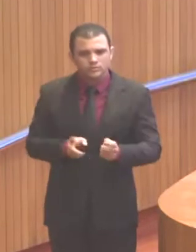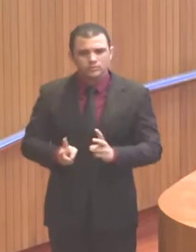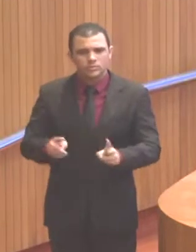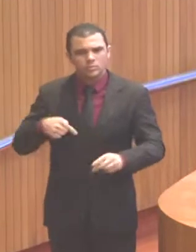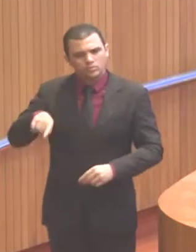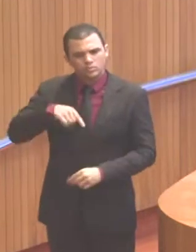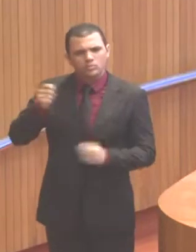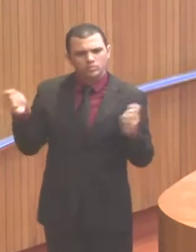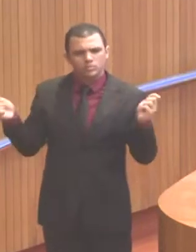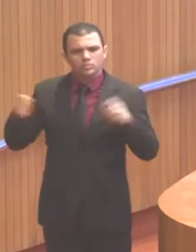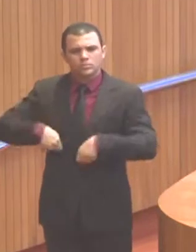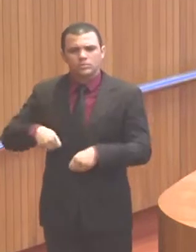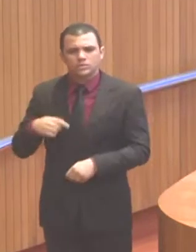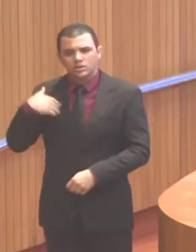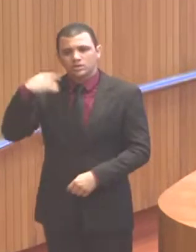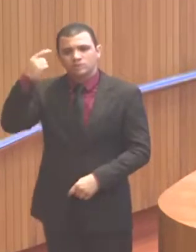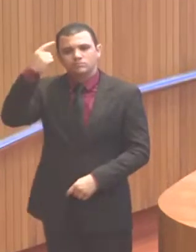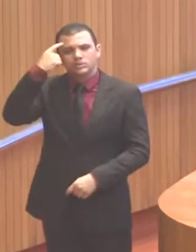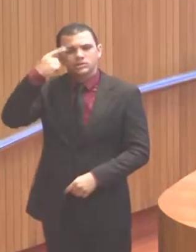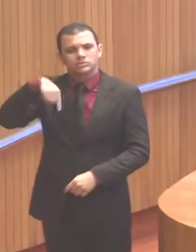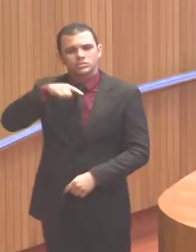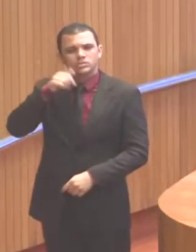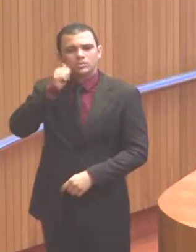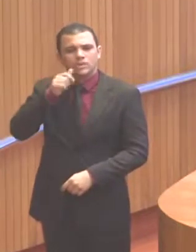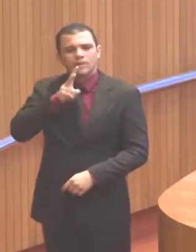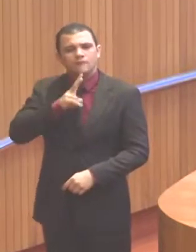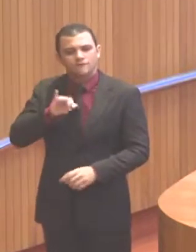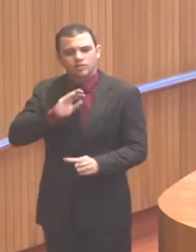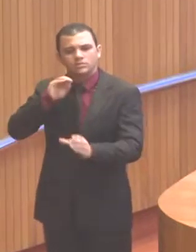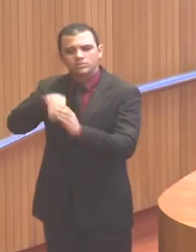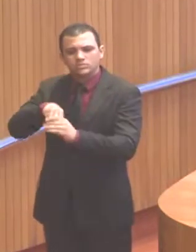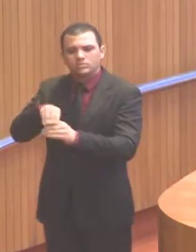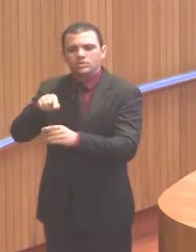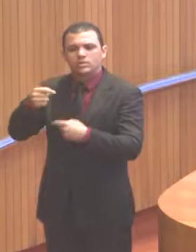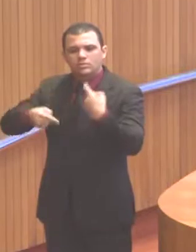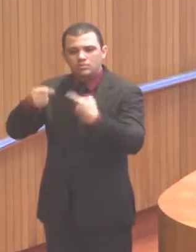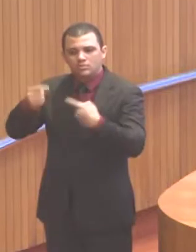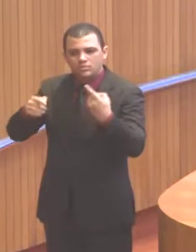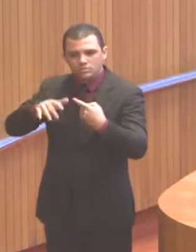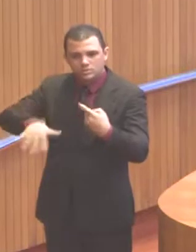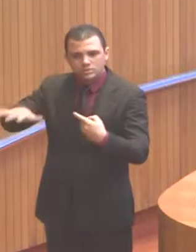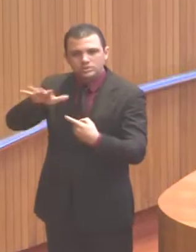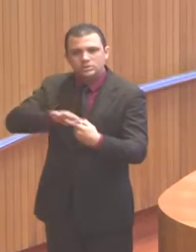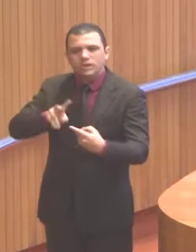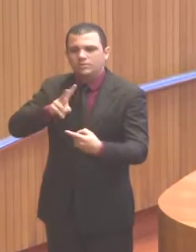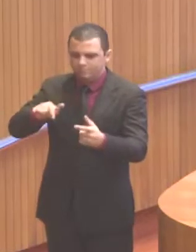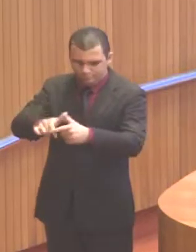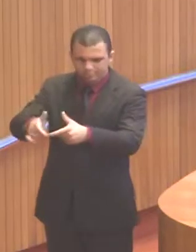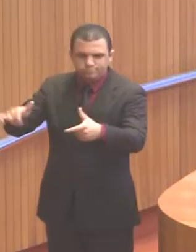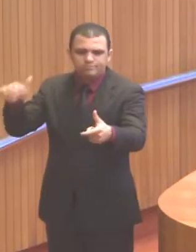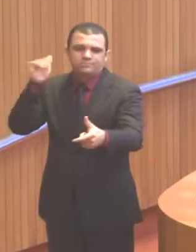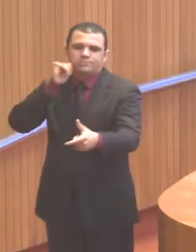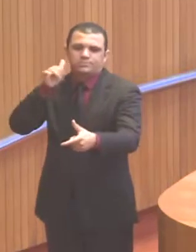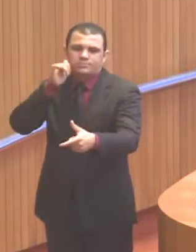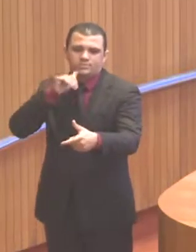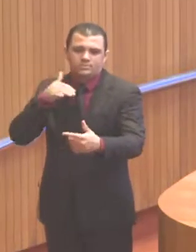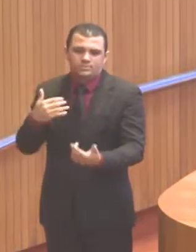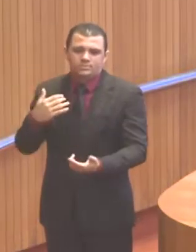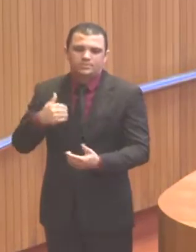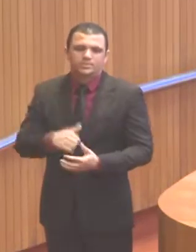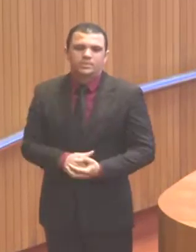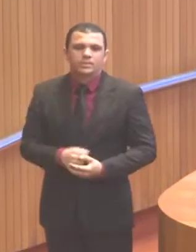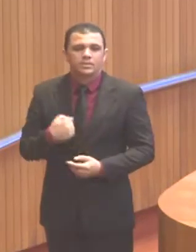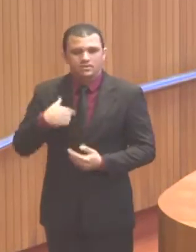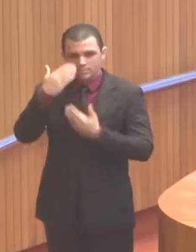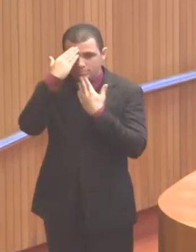mulheres, ainda vamos ter uma participação muito maior no cenário da política brasileira. Portanto, quero fazer